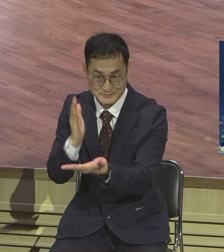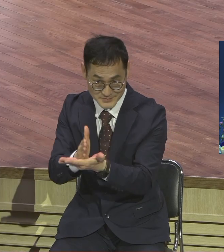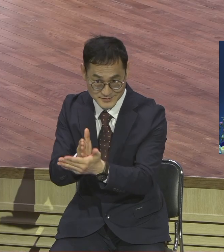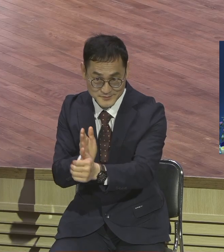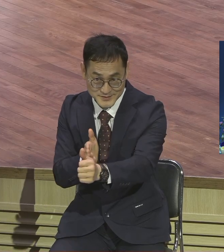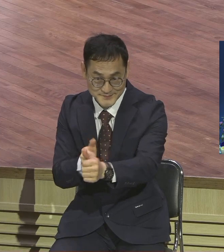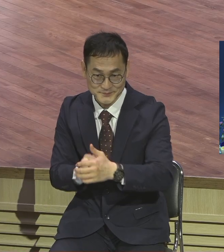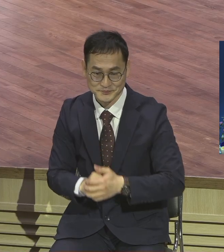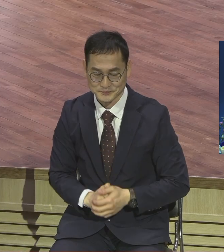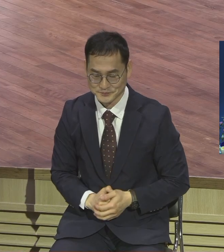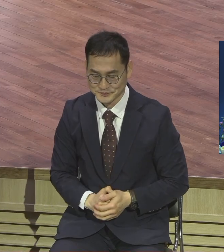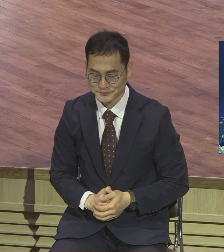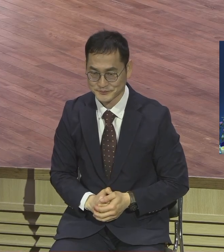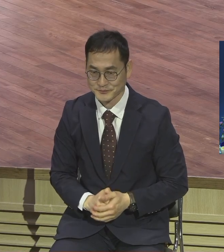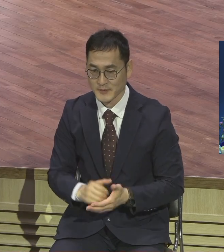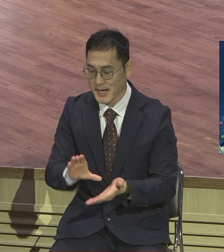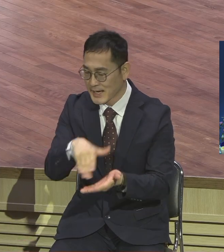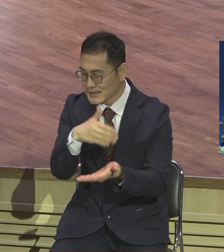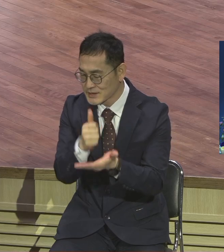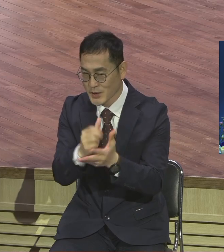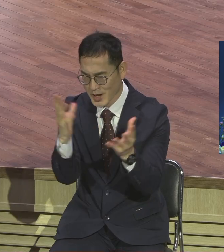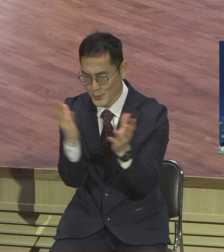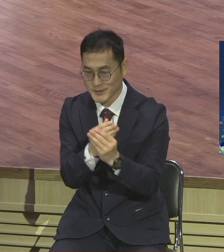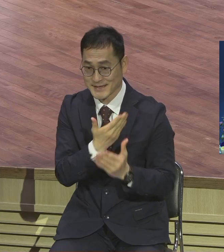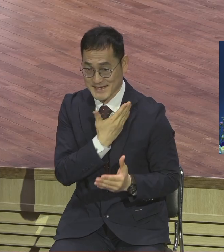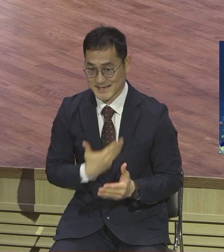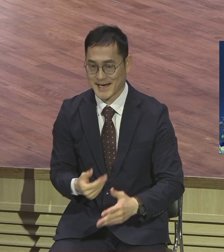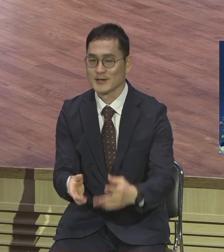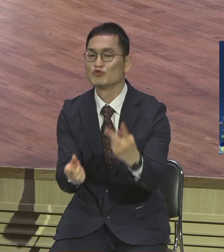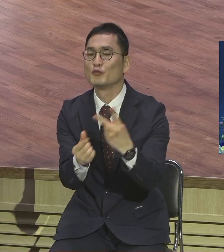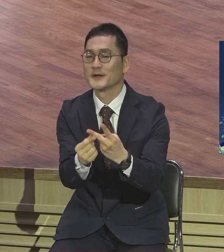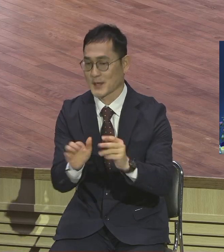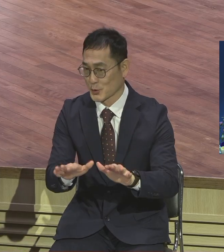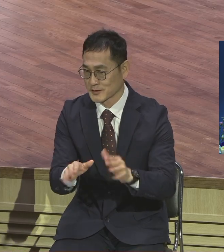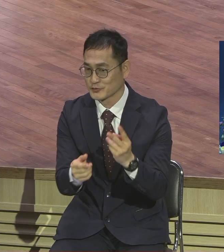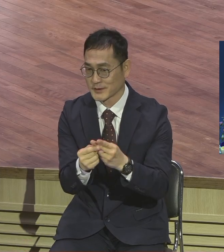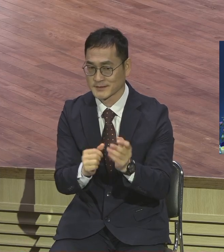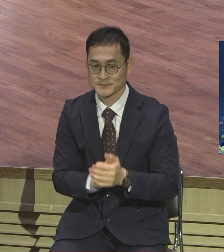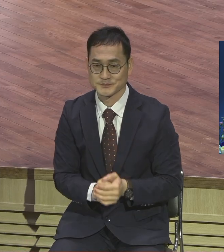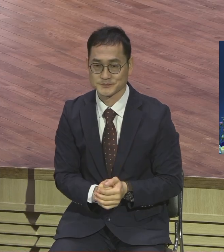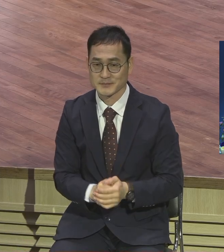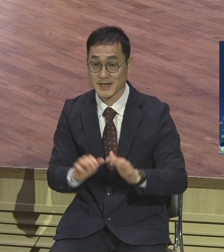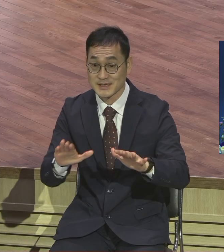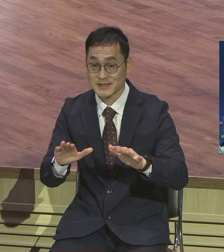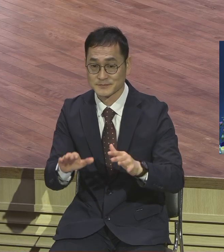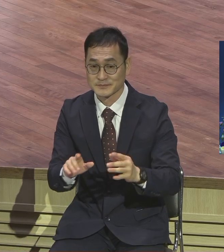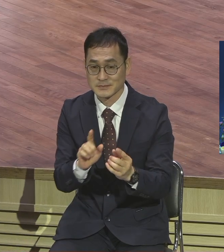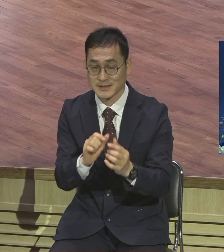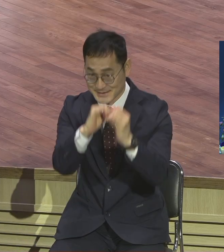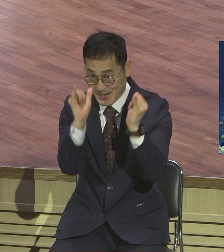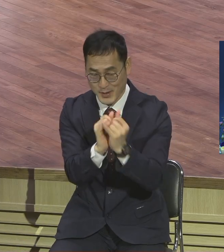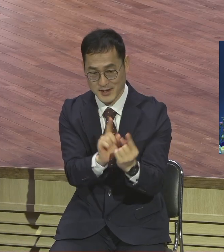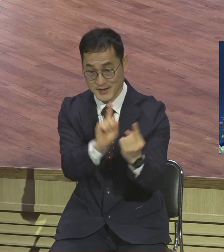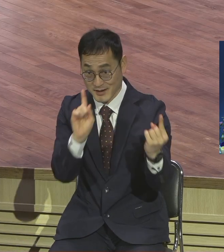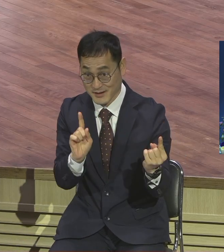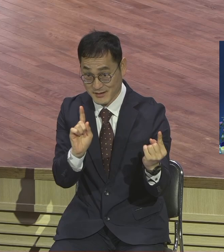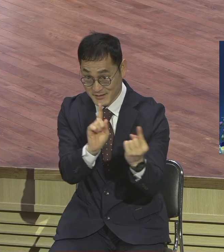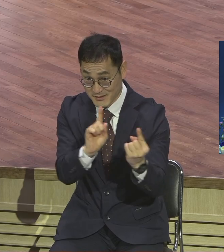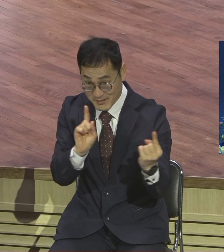말씀을 드립니다. 코로나19로 인해서 사회적 거리두기가 이제 1단계로 그렇게 하향 조정되면서 우리가